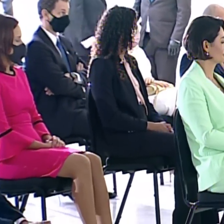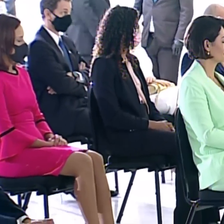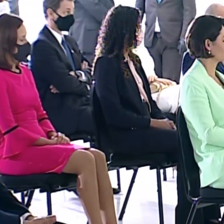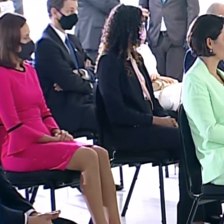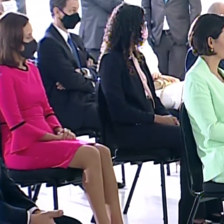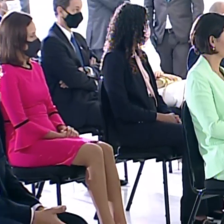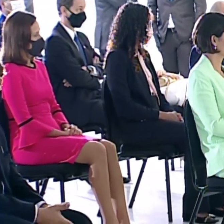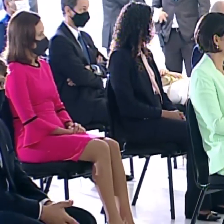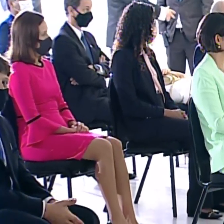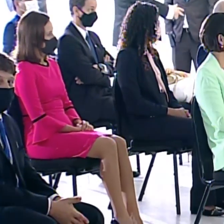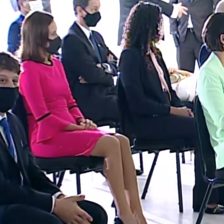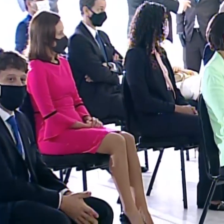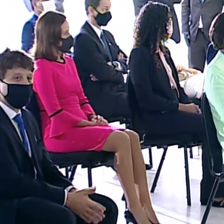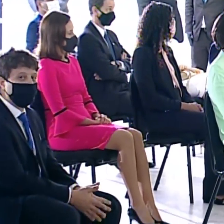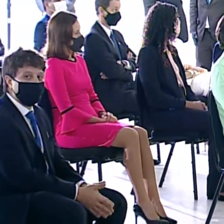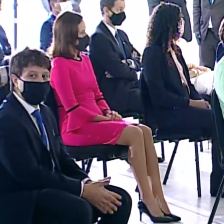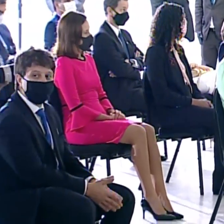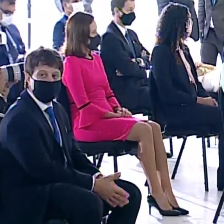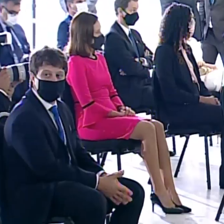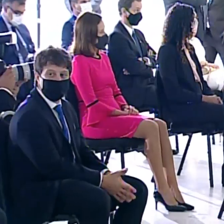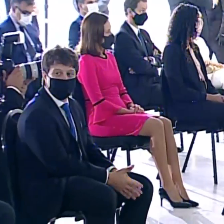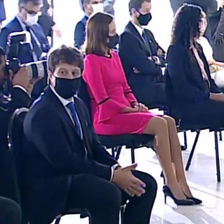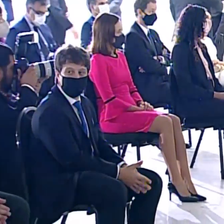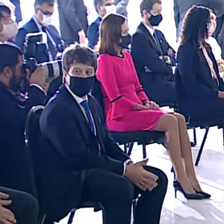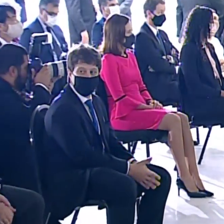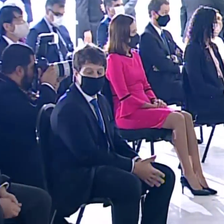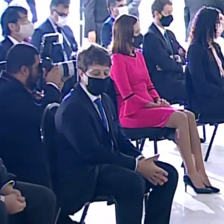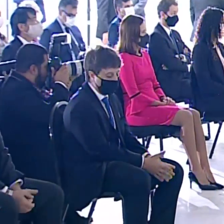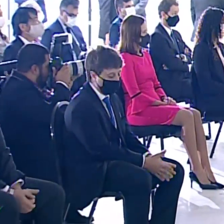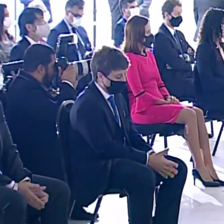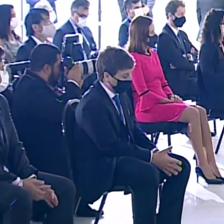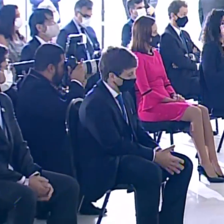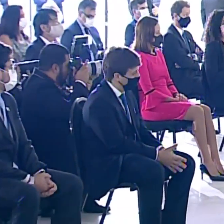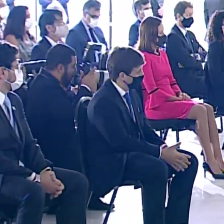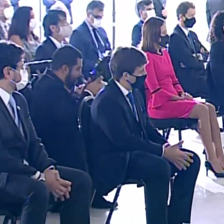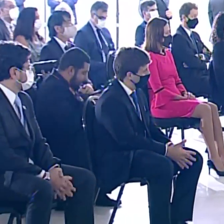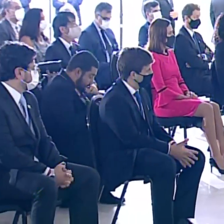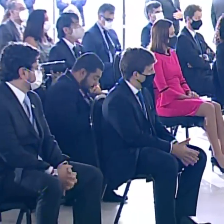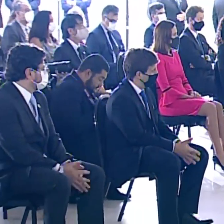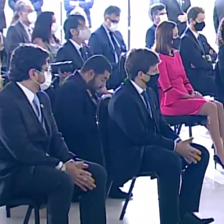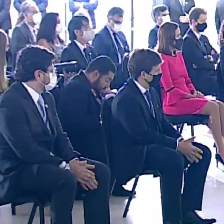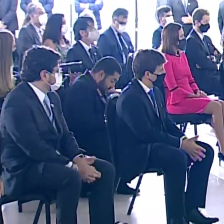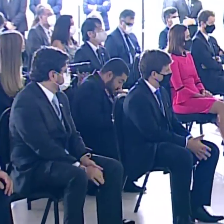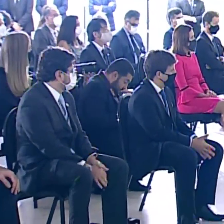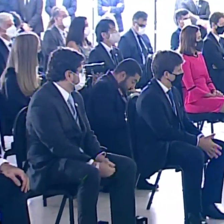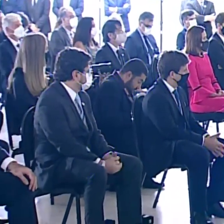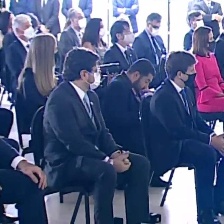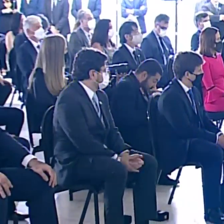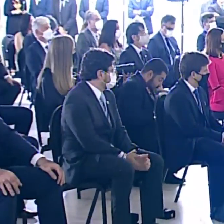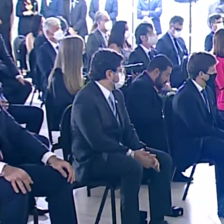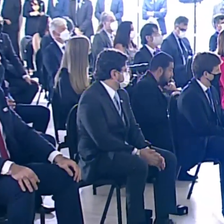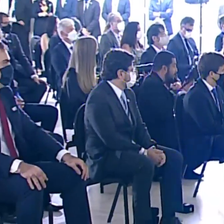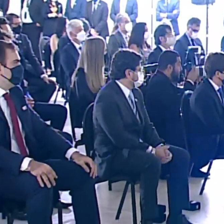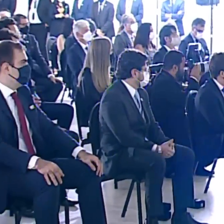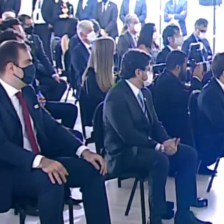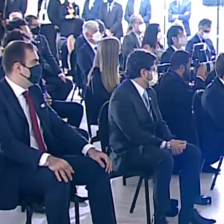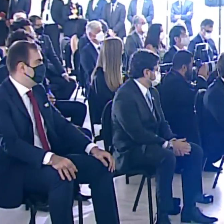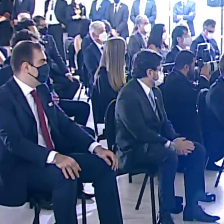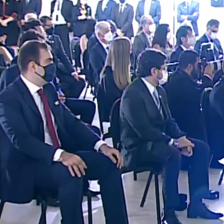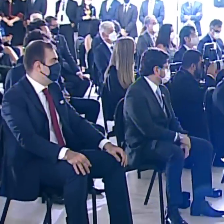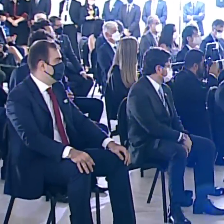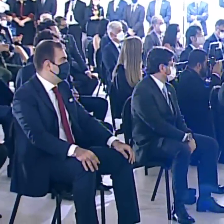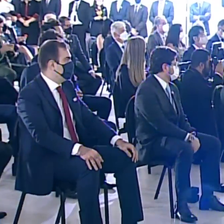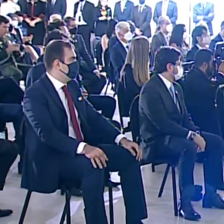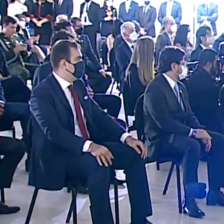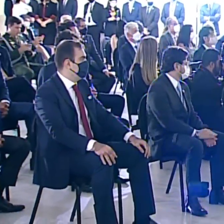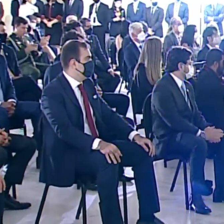abrilhantam aqui esta ocasião, demais autoridades, senhor senador Nelsinho Tradi